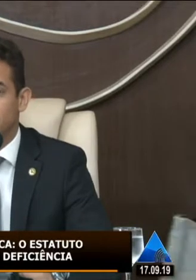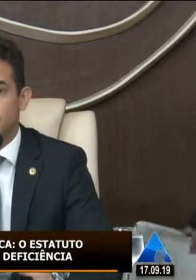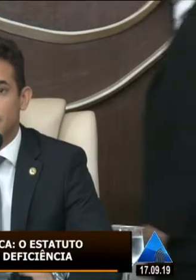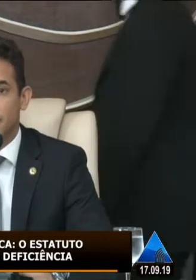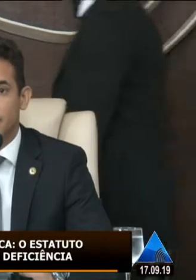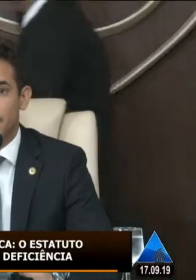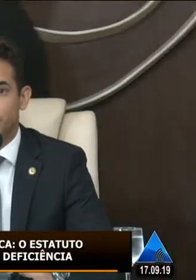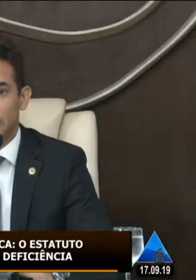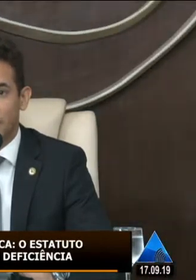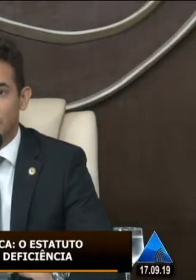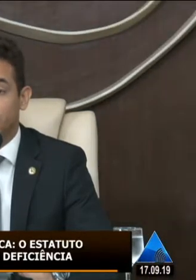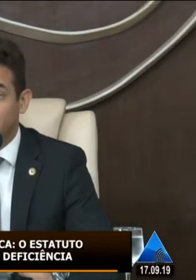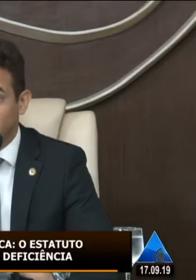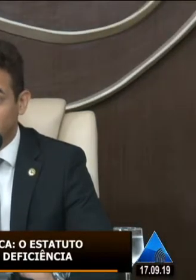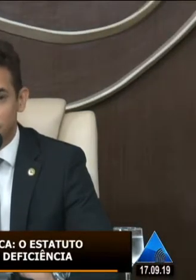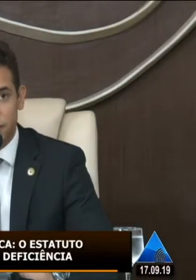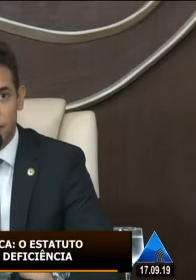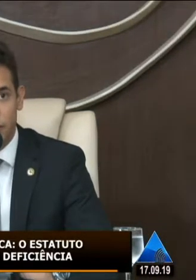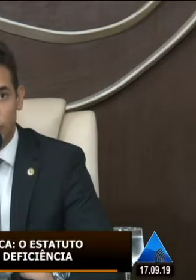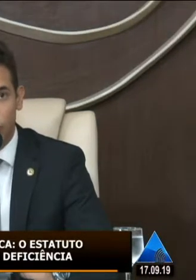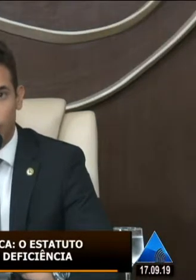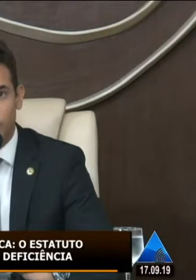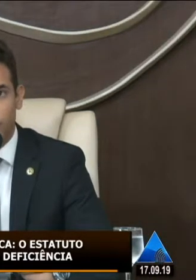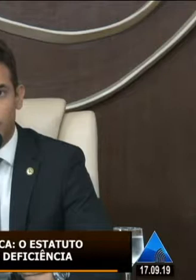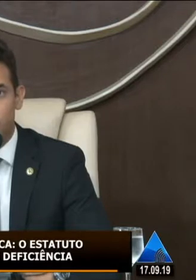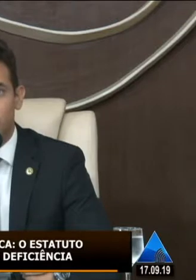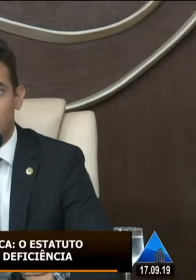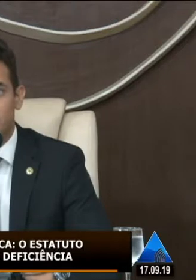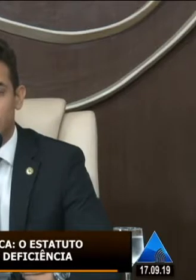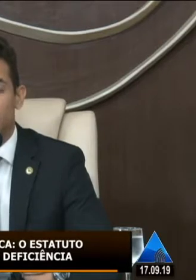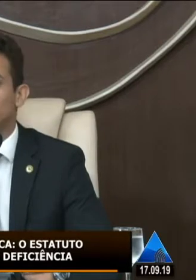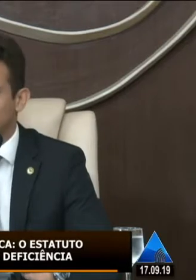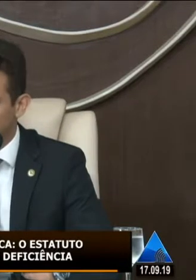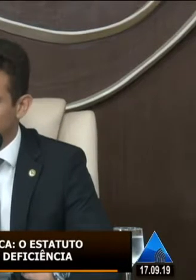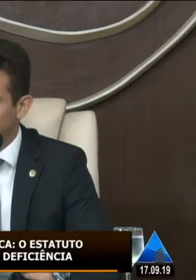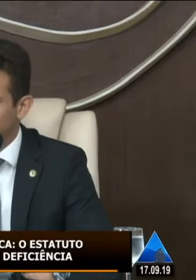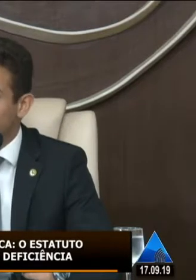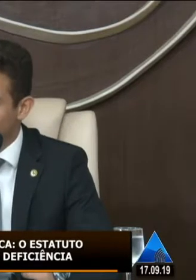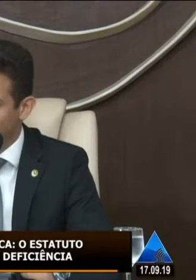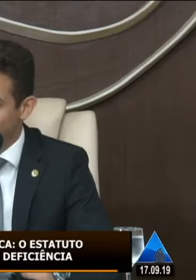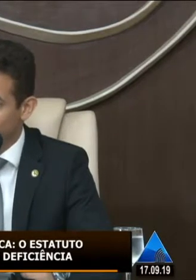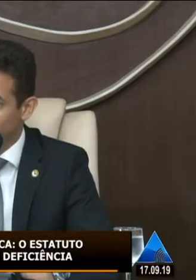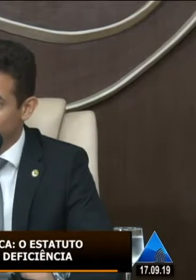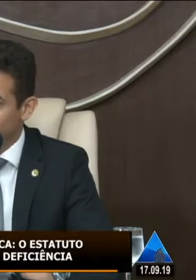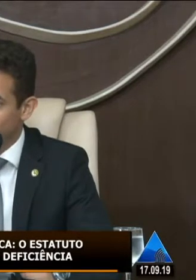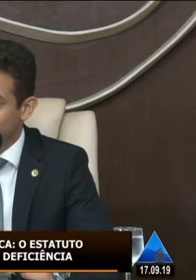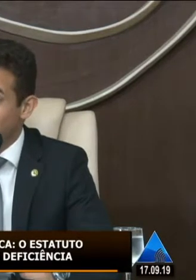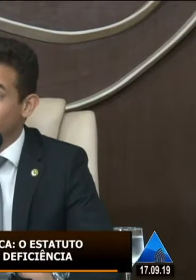Lima e a deputada Cristiane Dantas, nós já temos feito uma atuação em torno disso. Da inclusão.